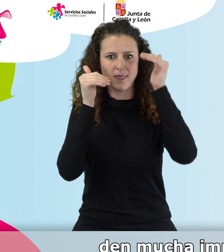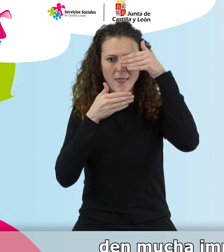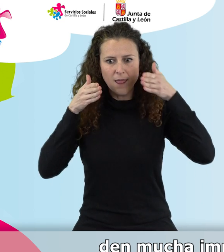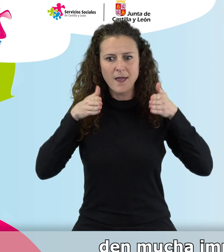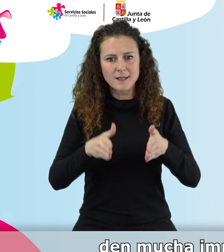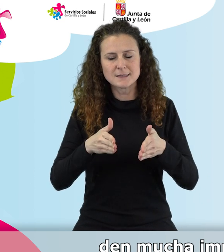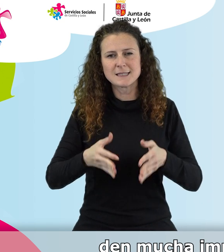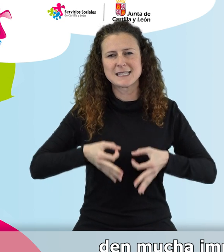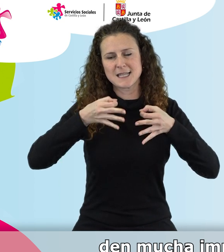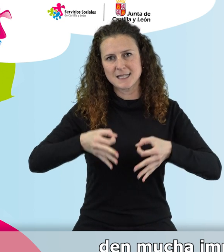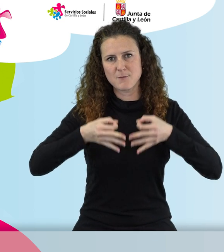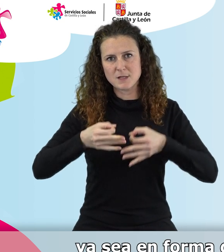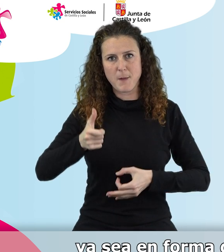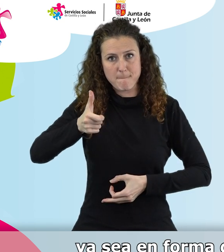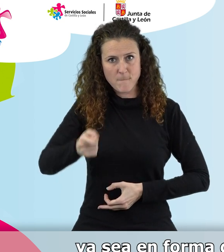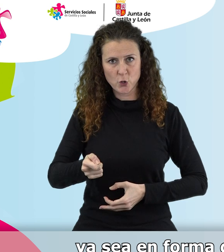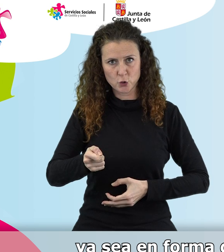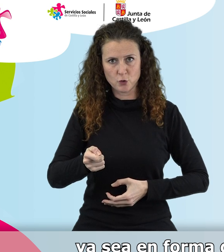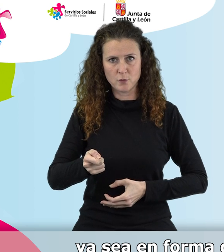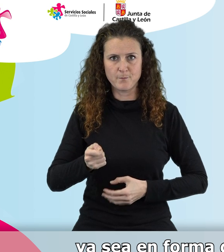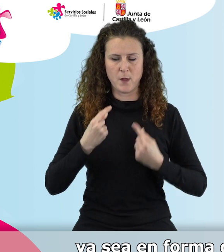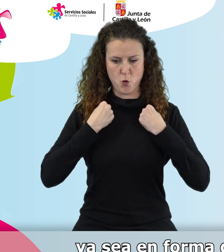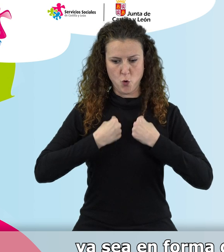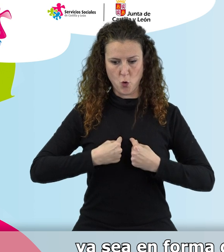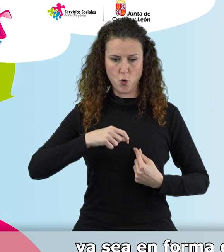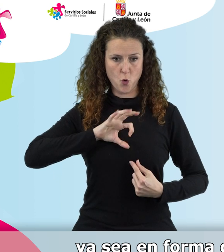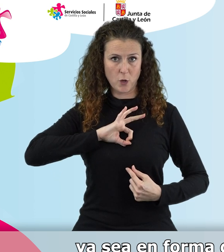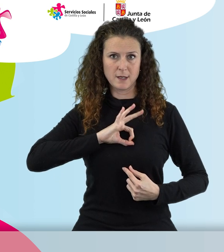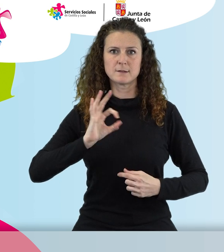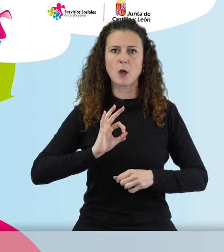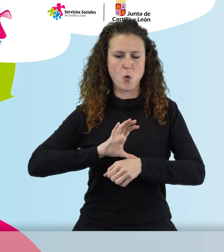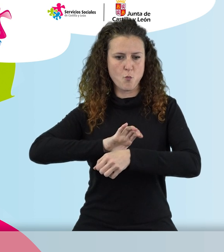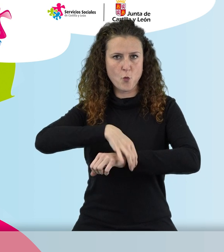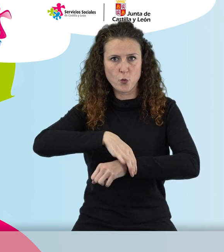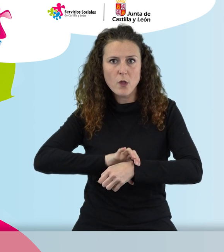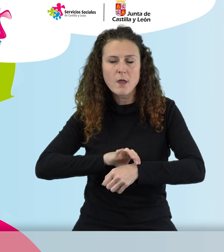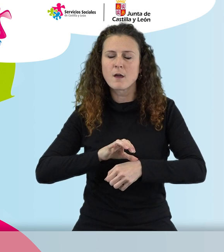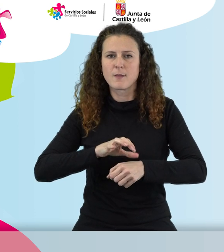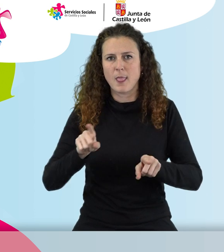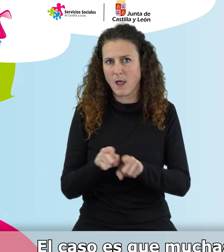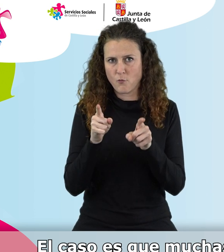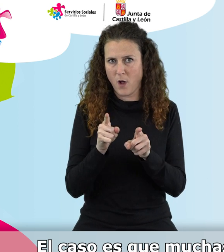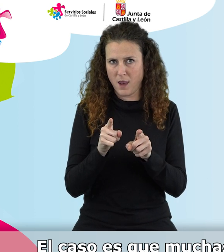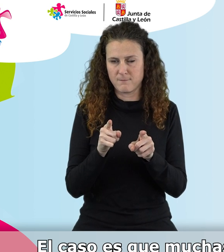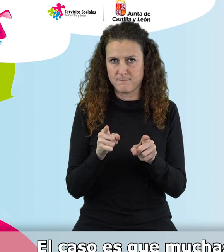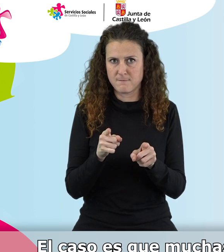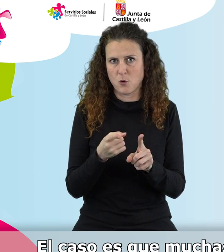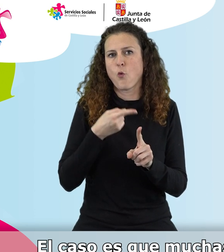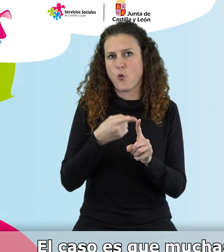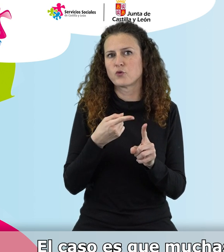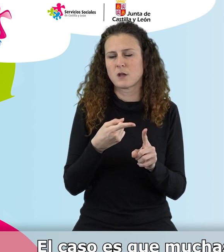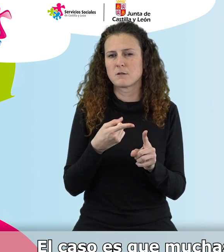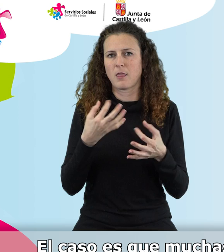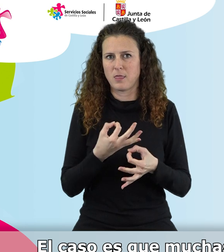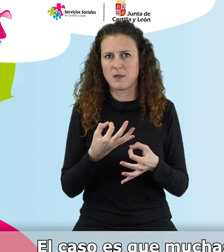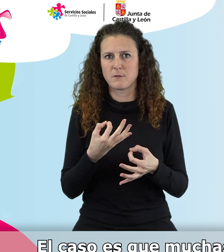siempre consigo el botón, ya sea en forma de colgante, ya sea en la muñeca, como un reloj o como sea. El caso es que muchas veces,